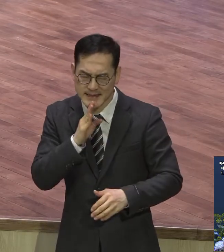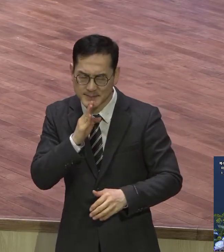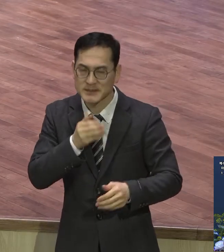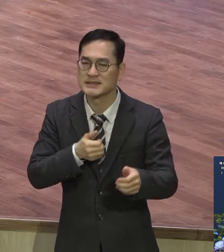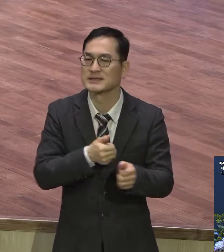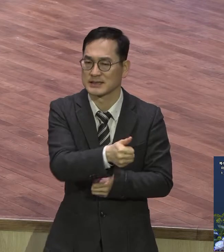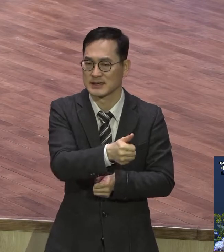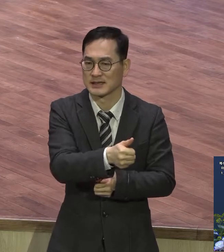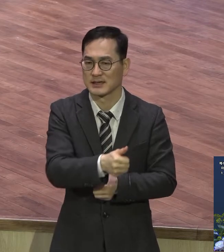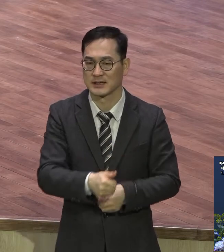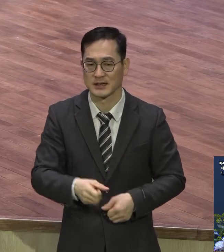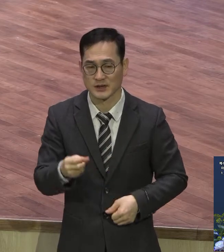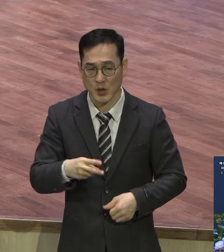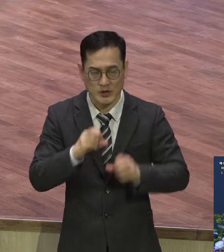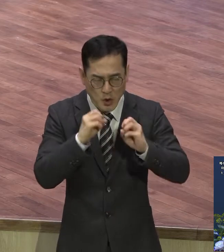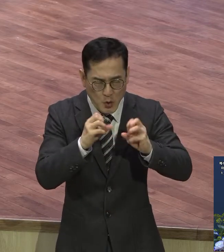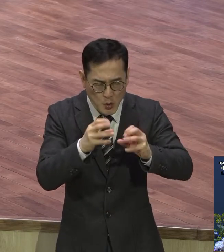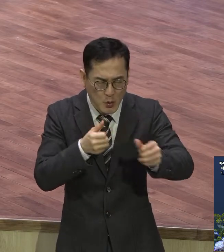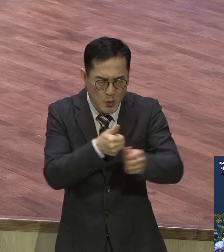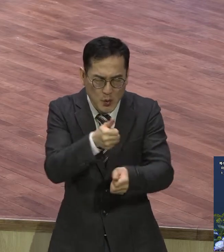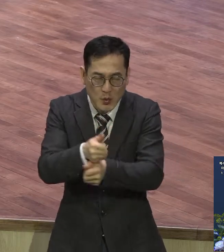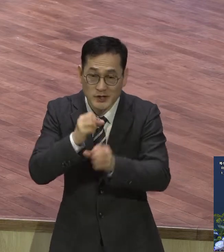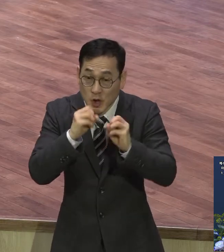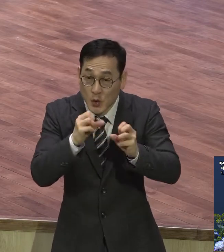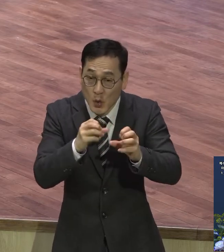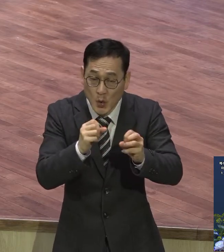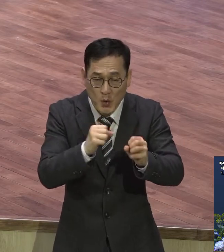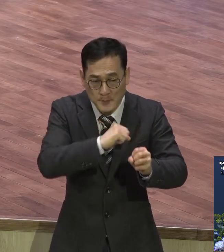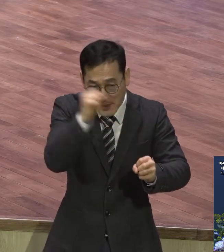응답을 누리는 언약적 삶을 살게 된다